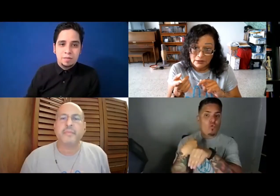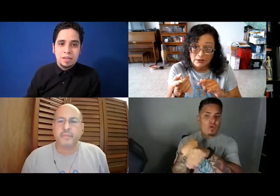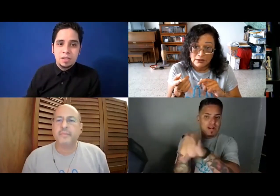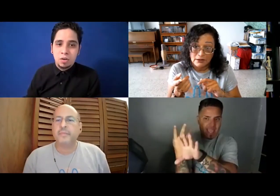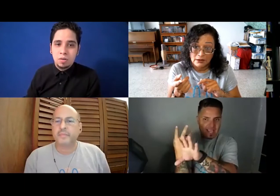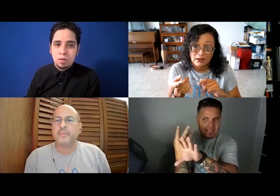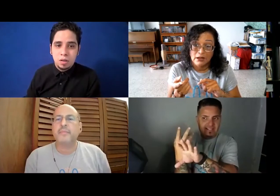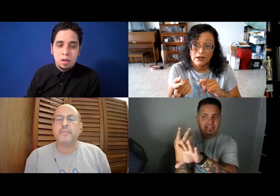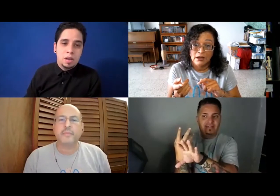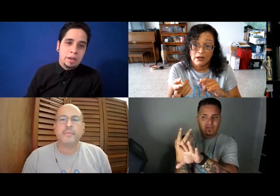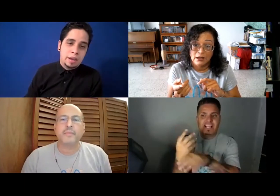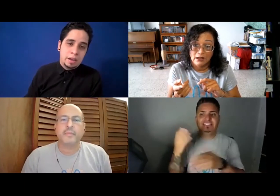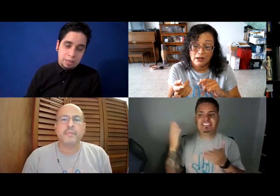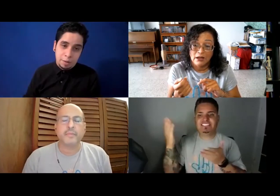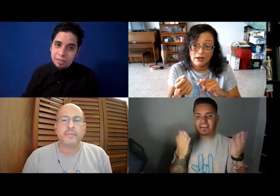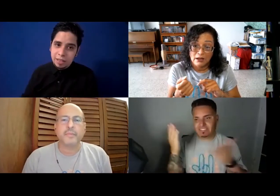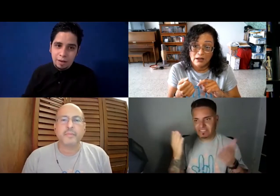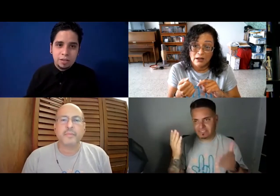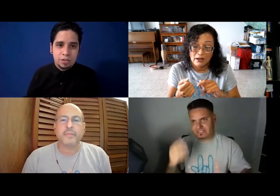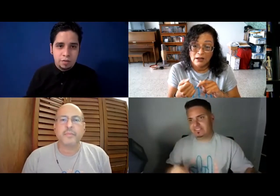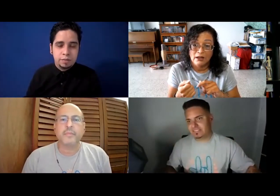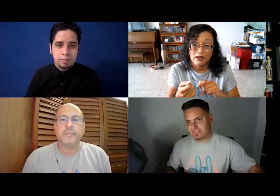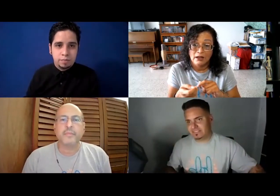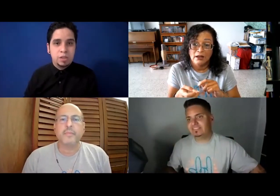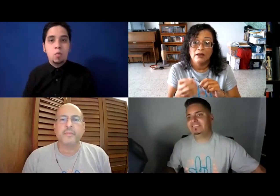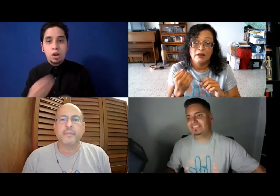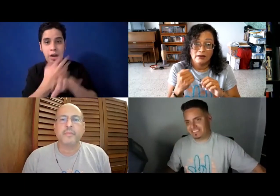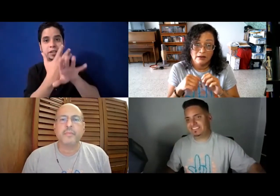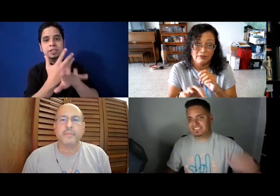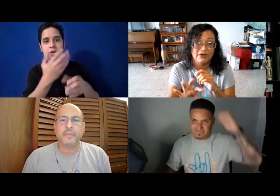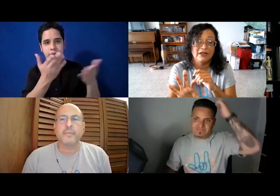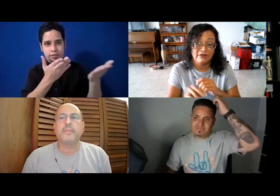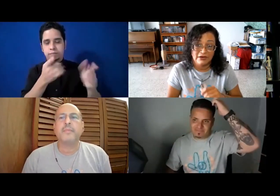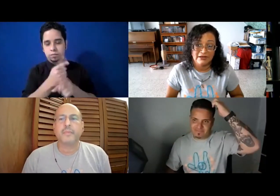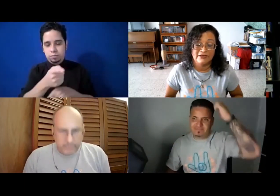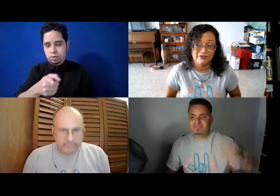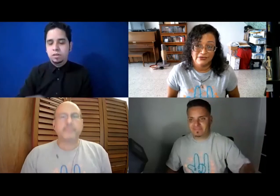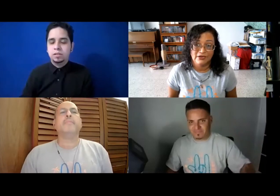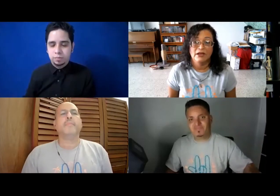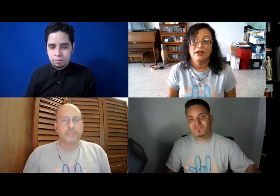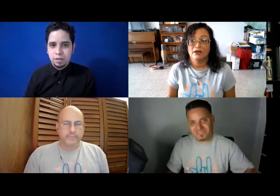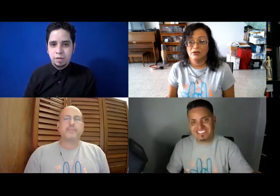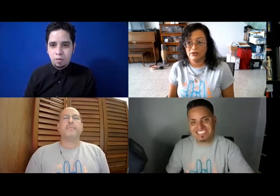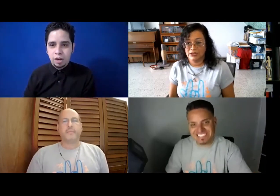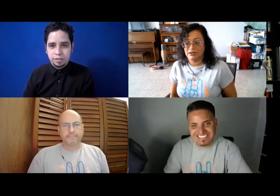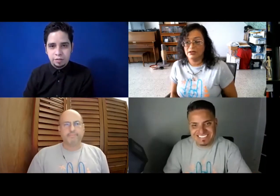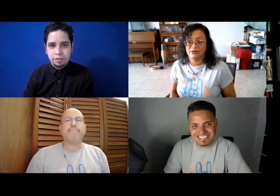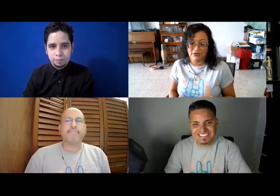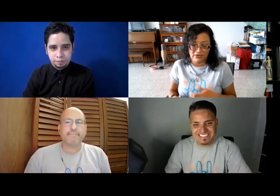Video a través de Internet, ¿verdad? Service. Video Relay Service. Relay Service. Video Relay Service. Y sí,